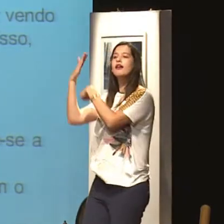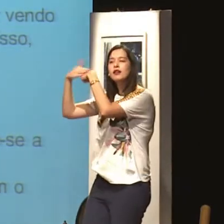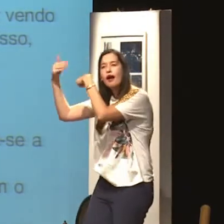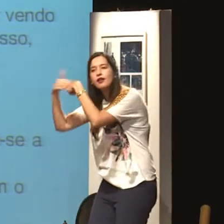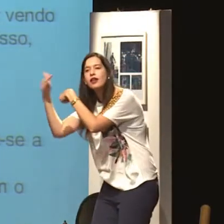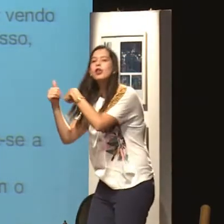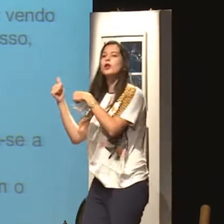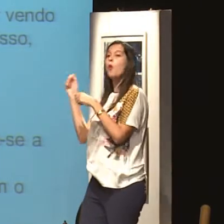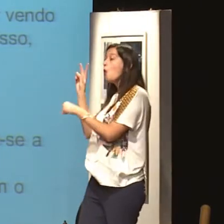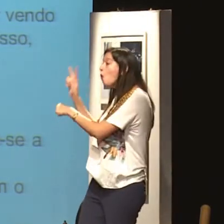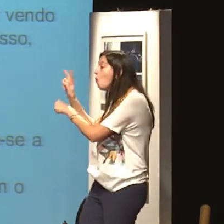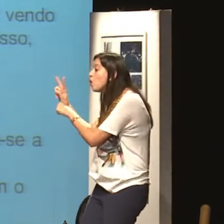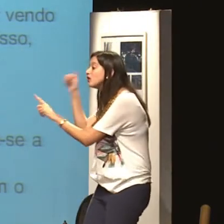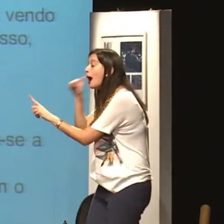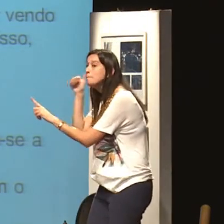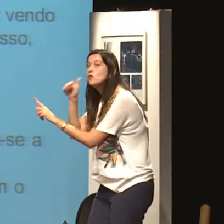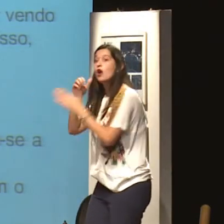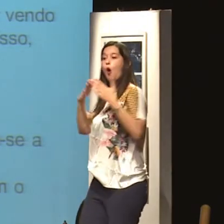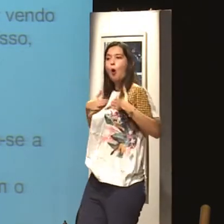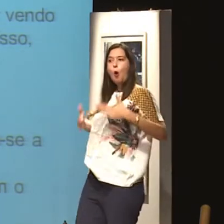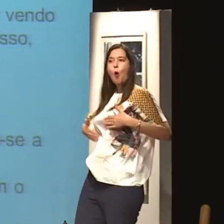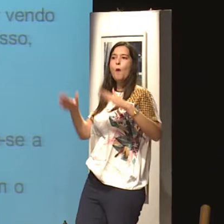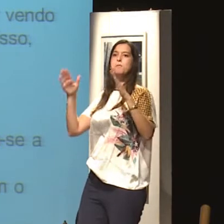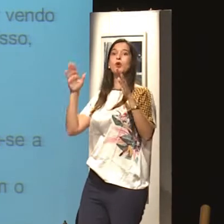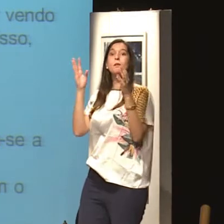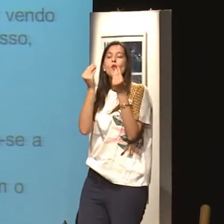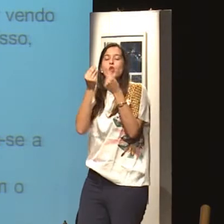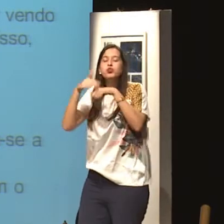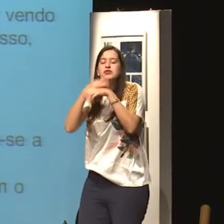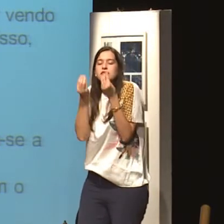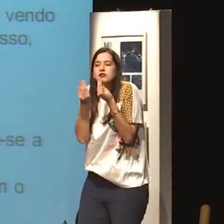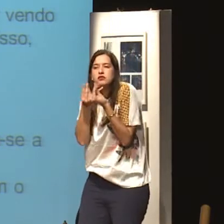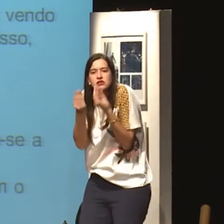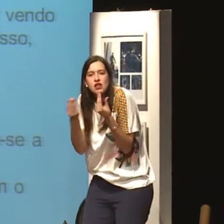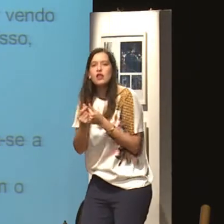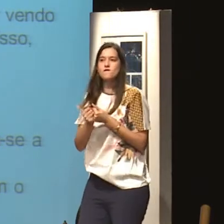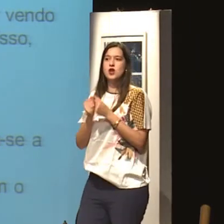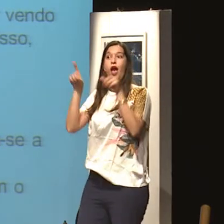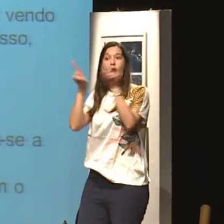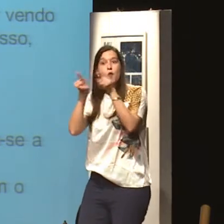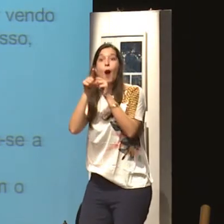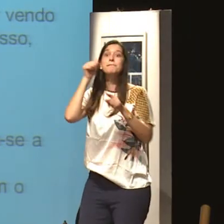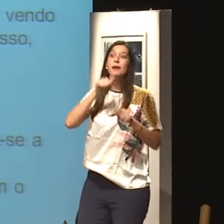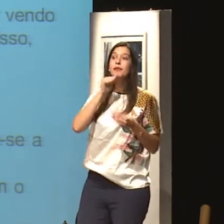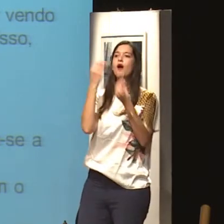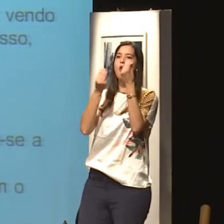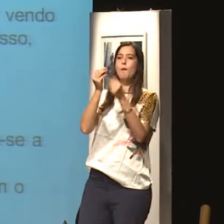Ter cuidado com as definições, com as palavras, com a mulher, com o corpo da mulher. A mulher é sensível.